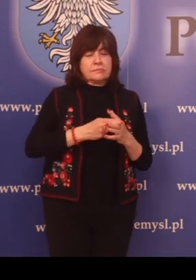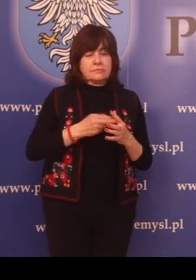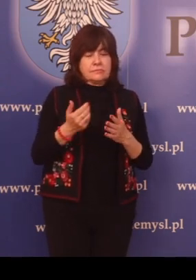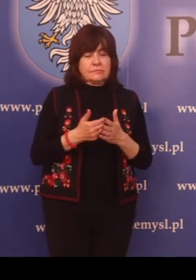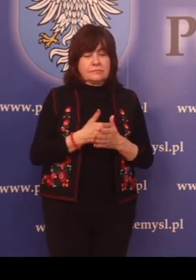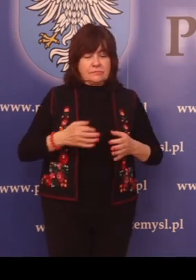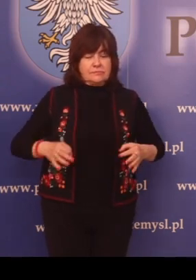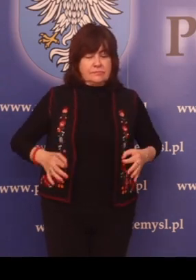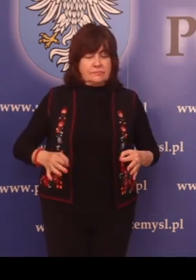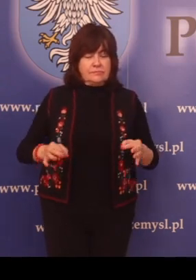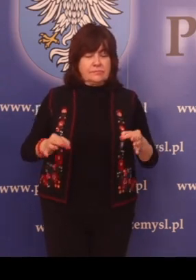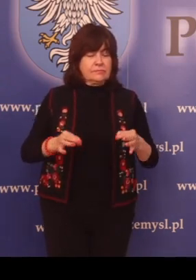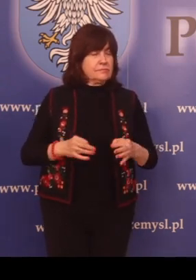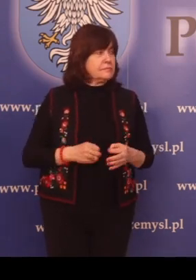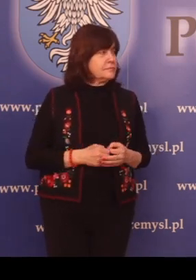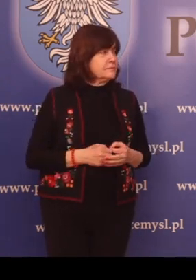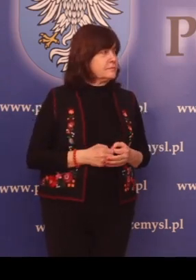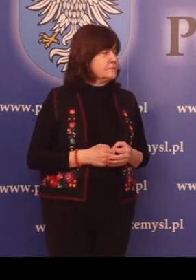nowego pojazdu.